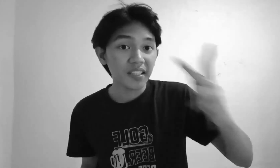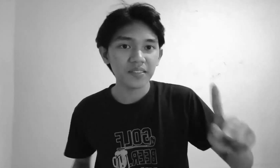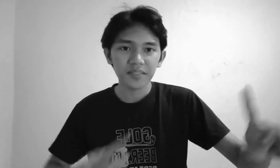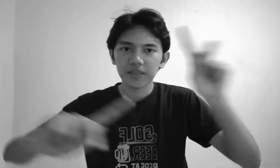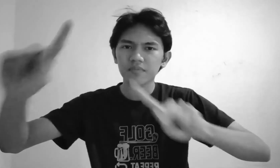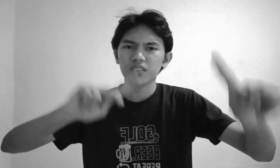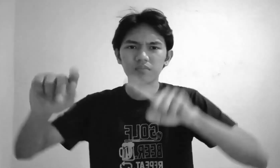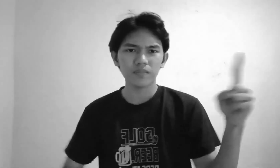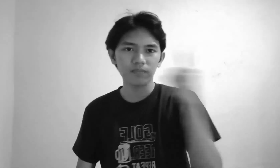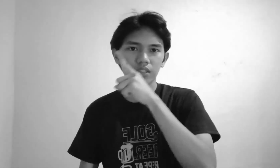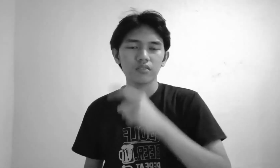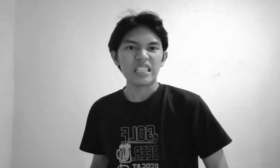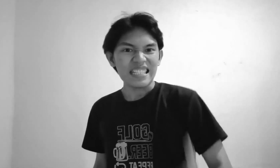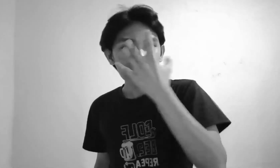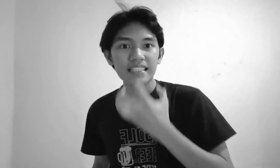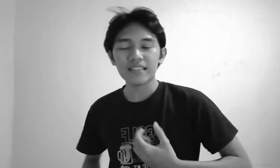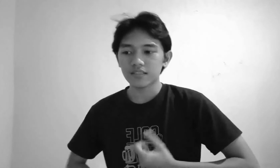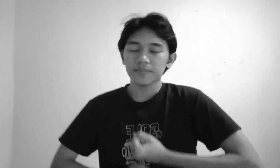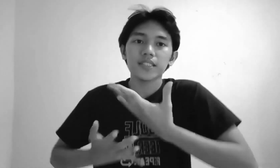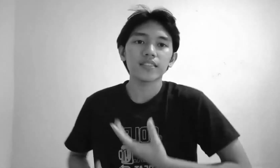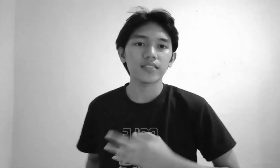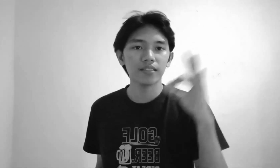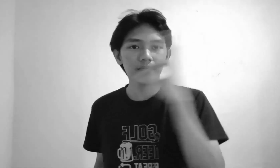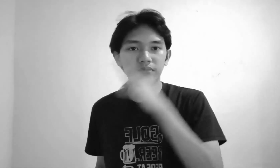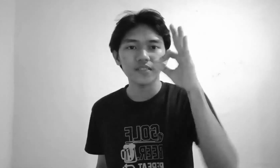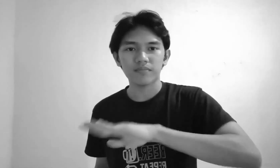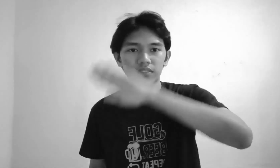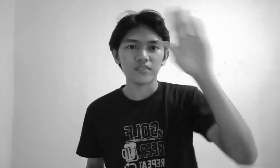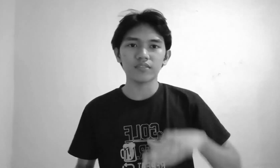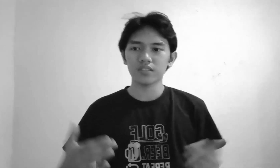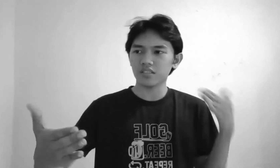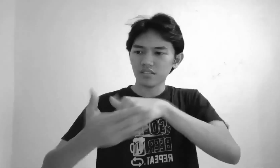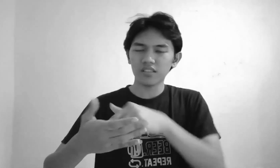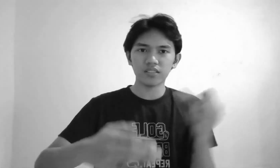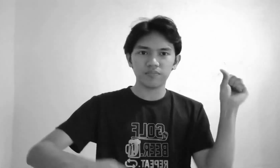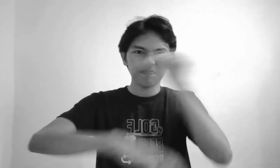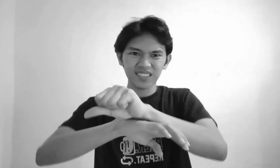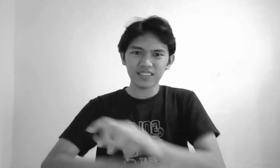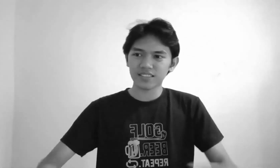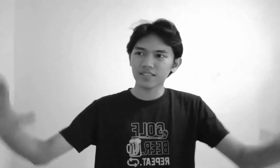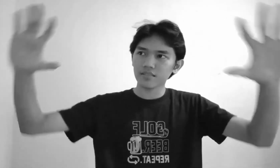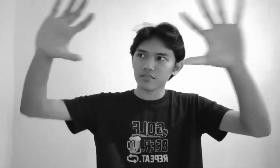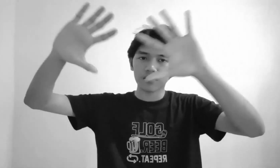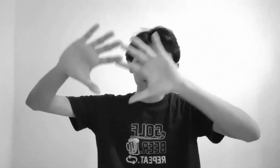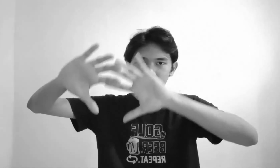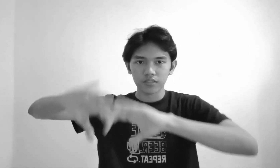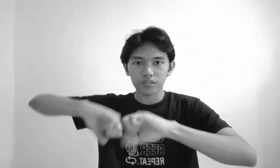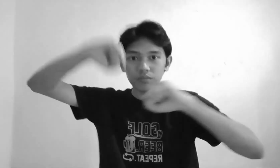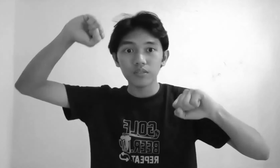Dudurugin ang dilim, ang araw ay mag-aala at mga puso na tindi